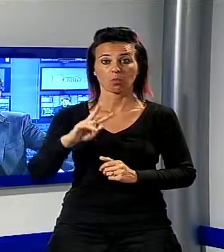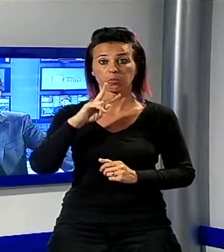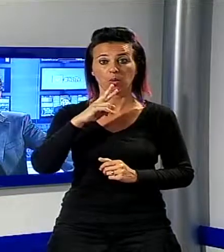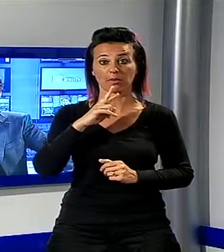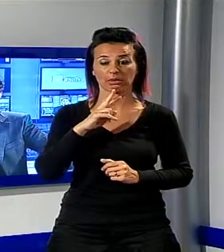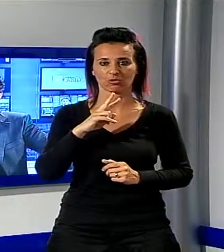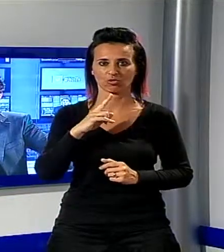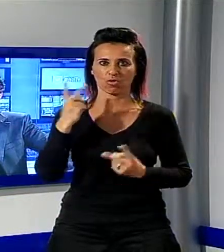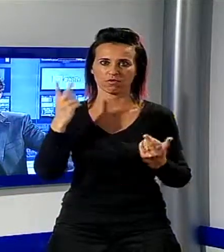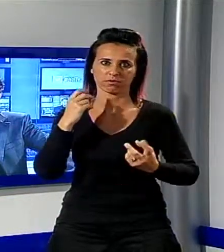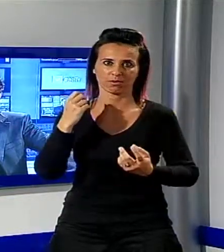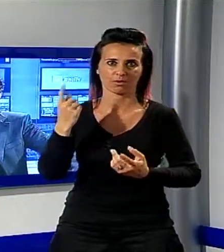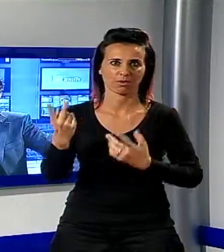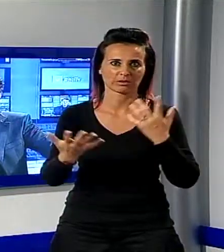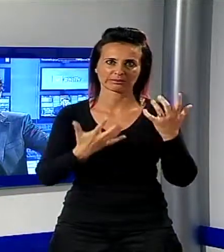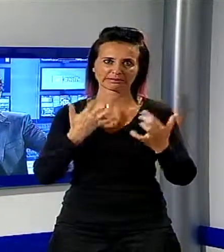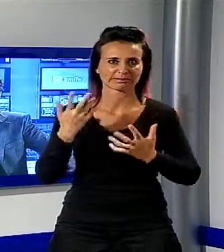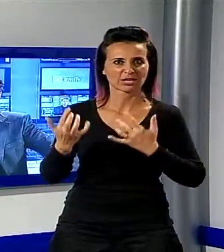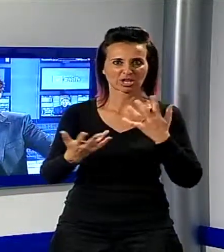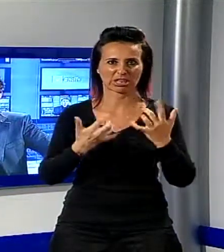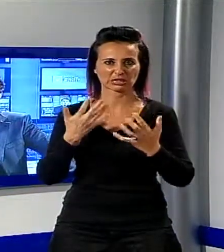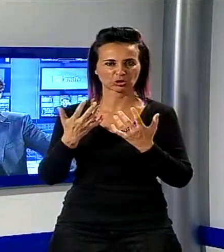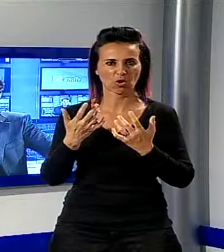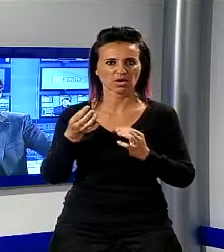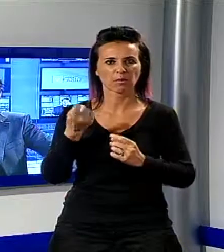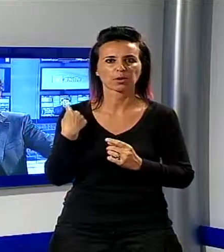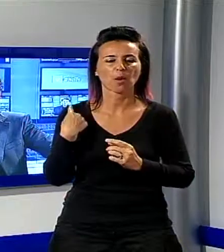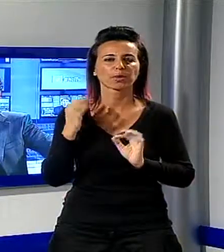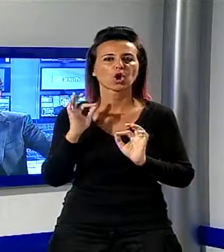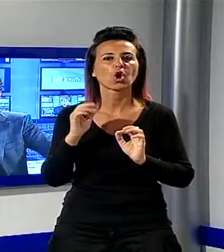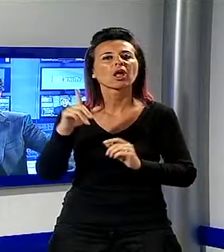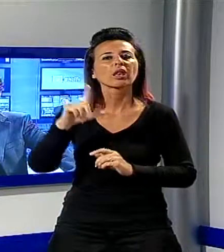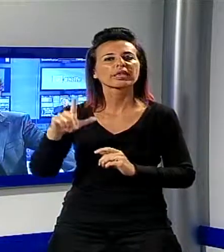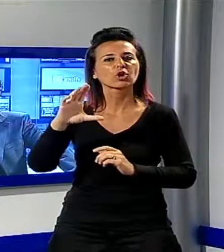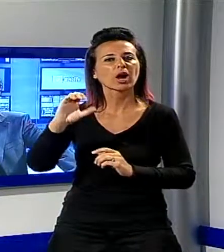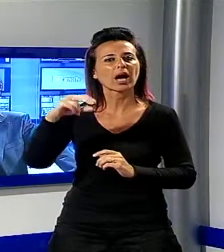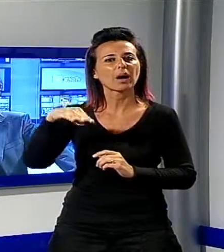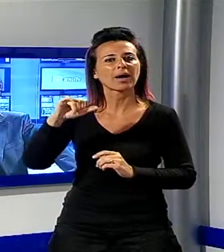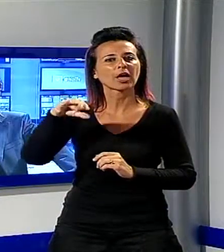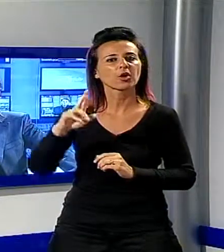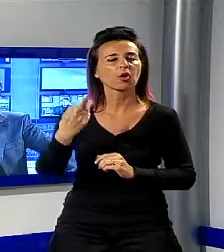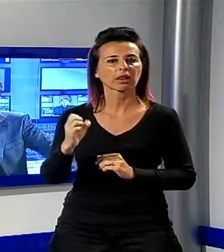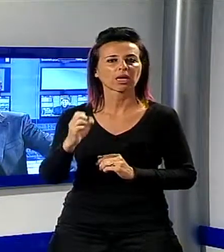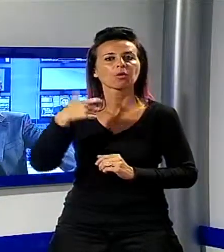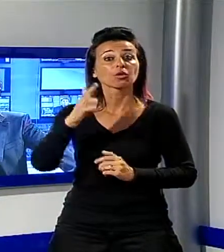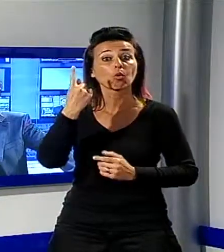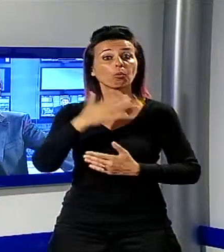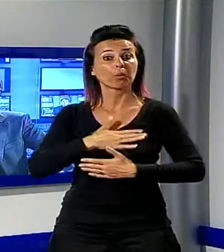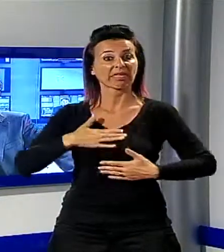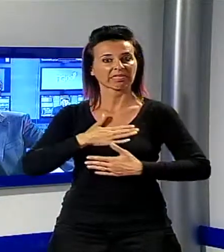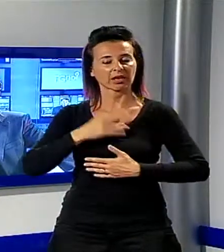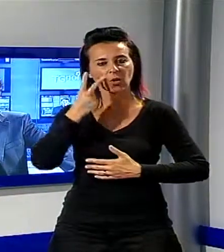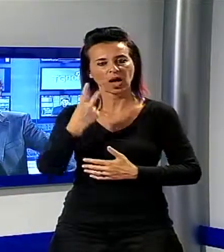il bagnino dello stabilimento Avvenire, ha cercato di bloccare un ladro che aveva rubato la borsa ad una cliente, ma il